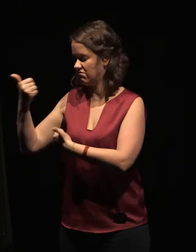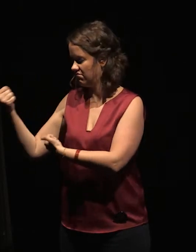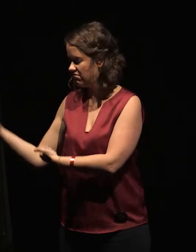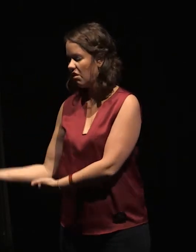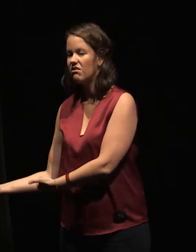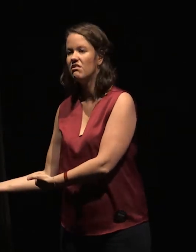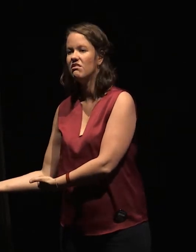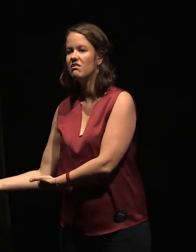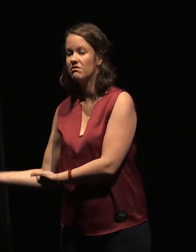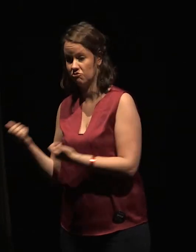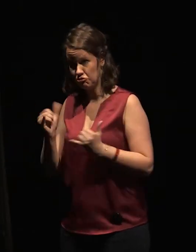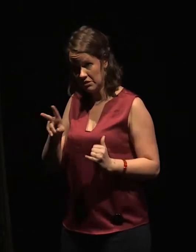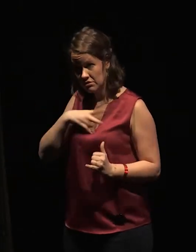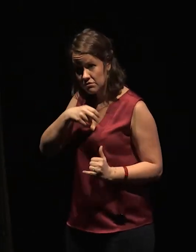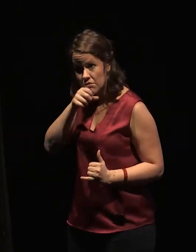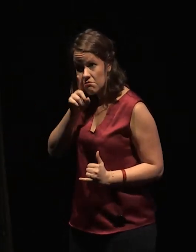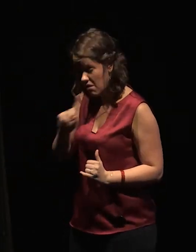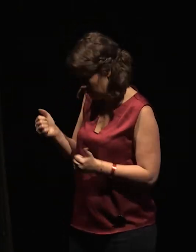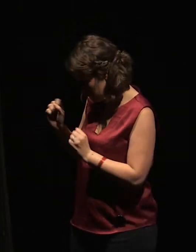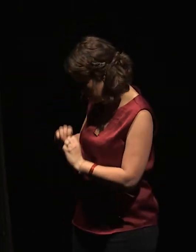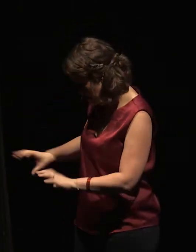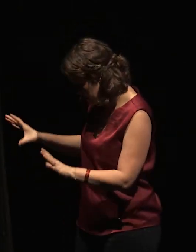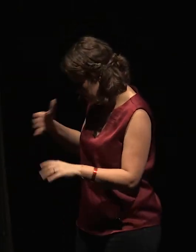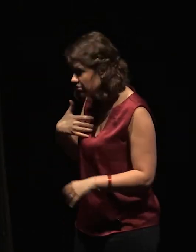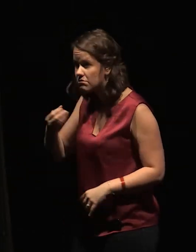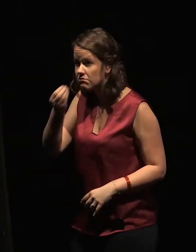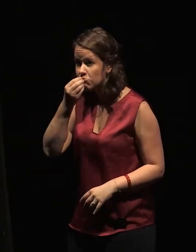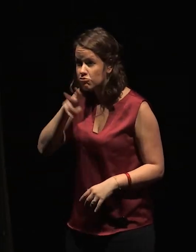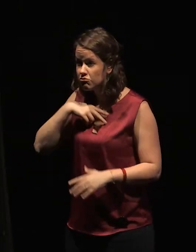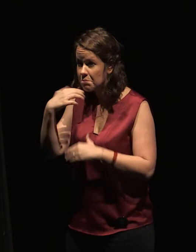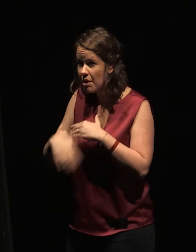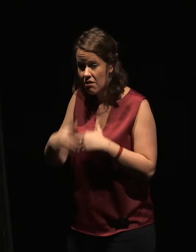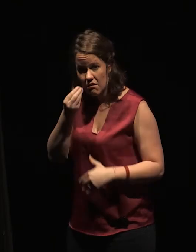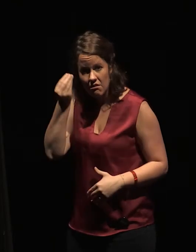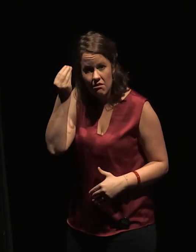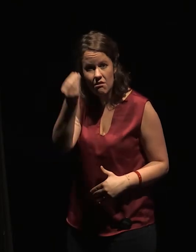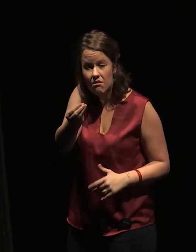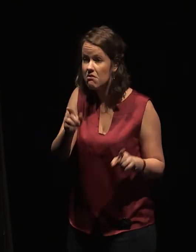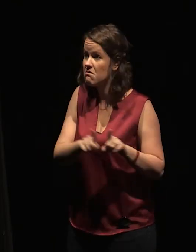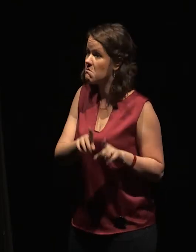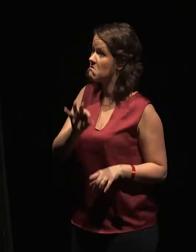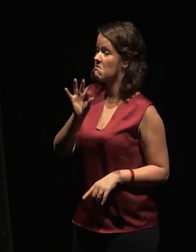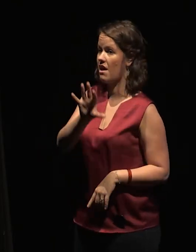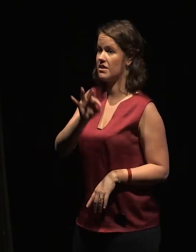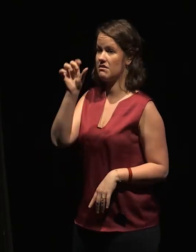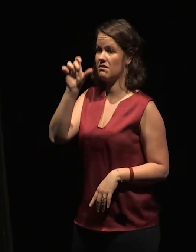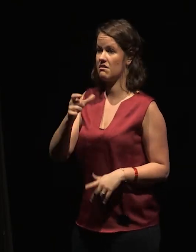chaise de mon grand-père et se nourrit de notre pain. Comme tout invité, il sommeille un temps sur le siège en osier,